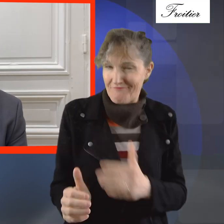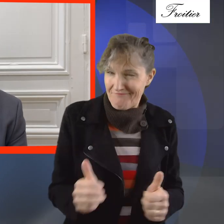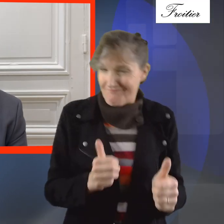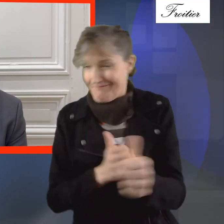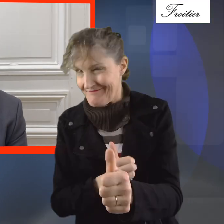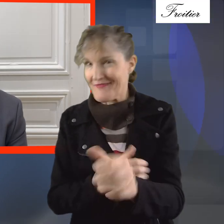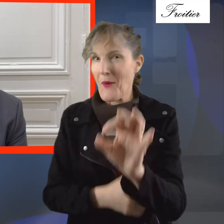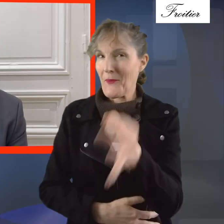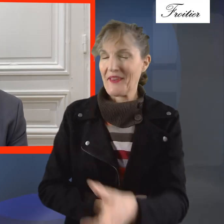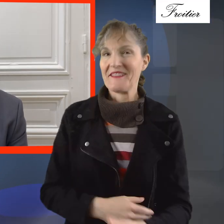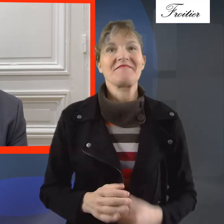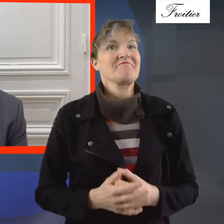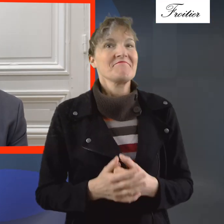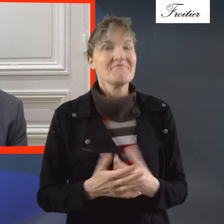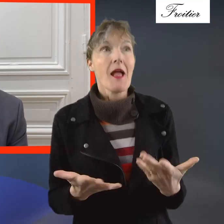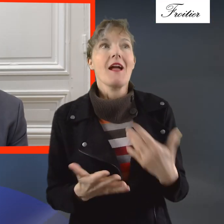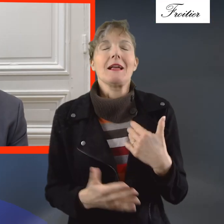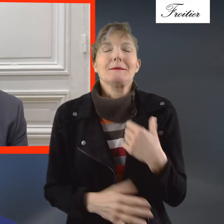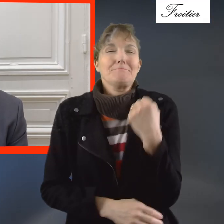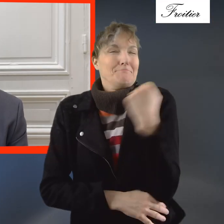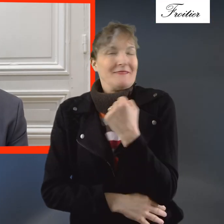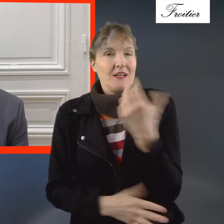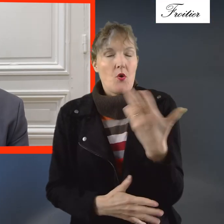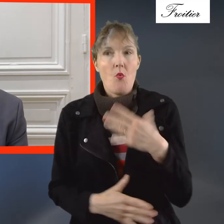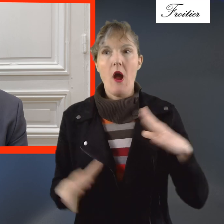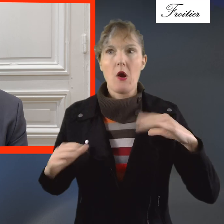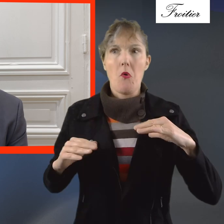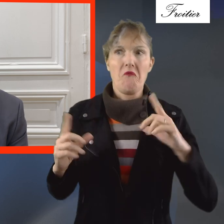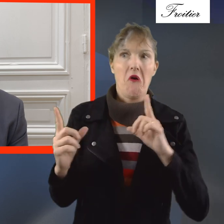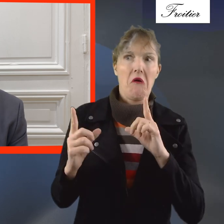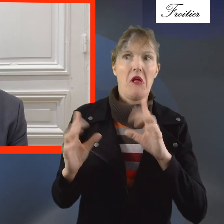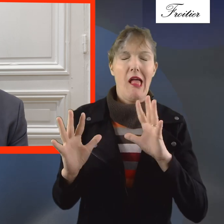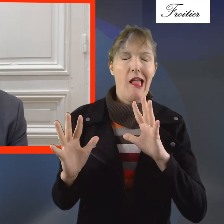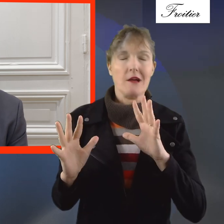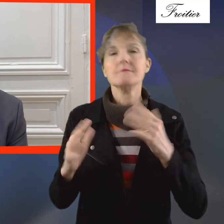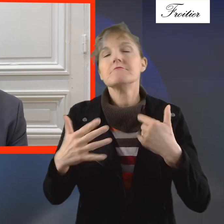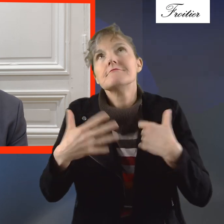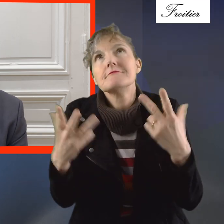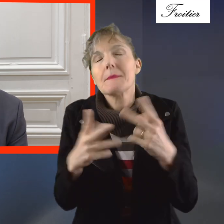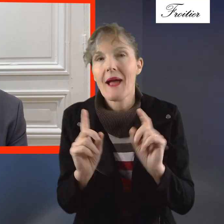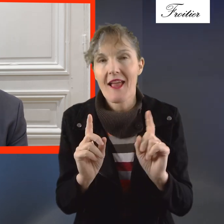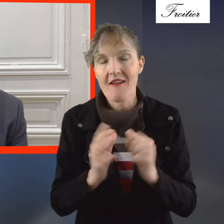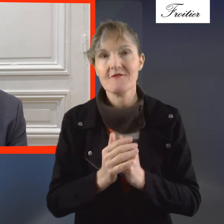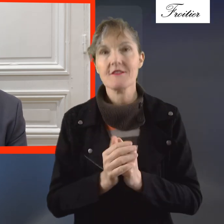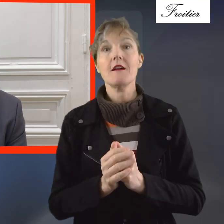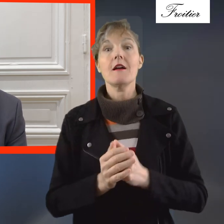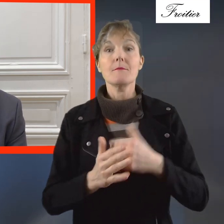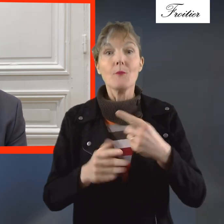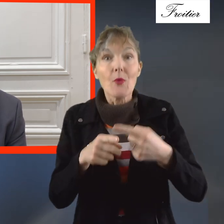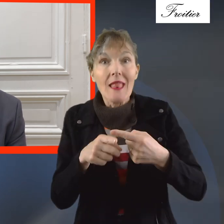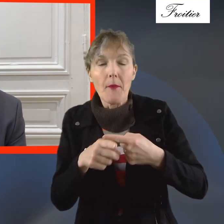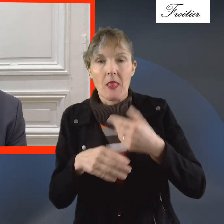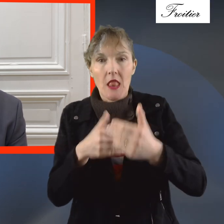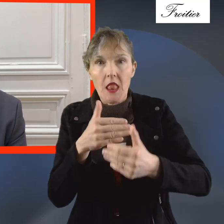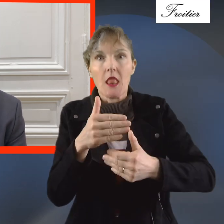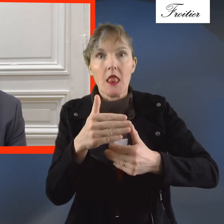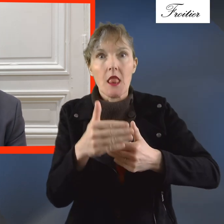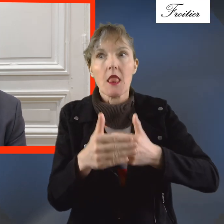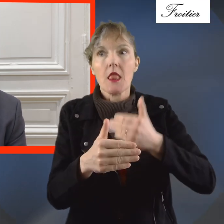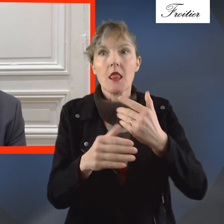puis au pire, on passe un moment un petit peu inconfortable, et ce n pas grave, mais avec le temps, je pense que ça permet d